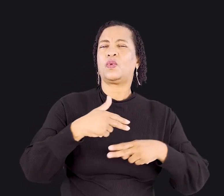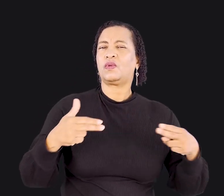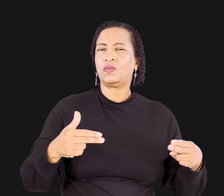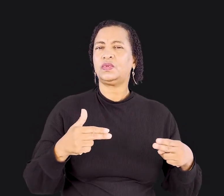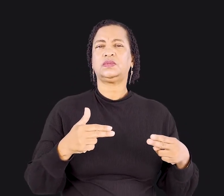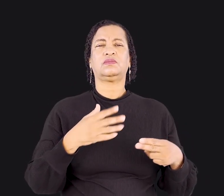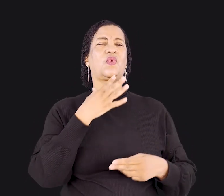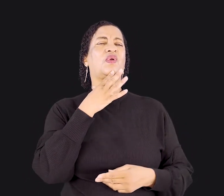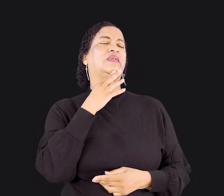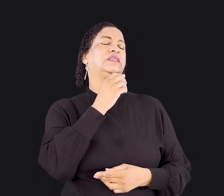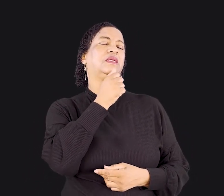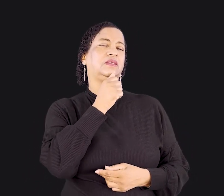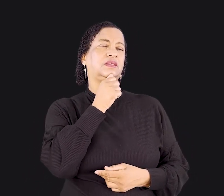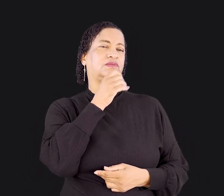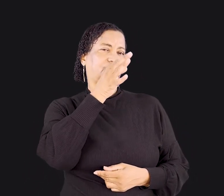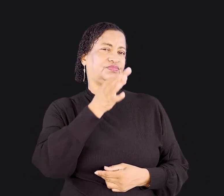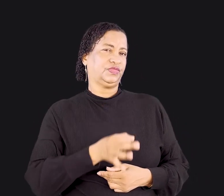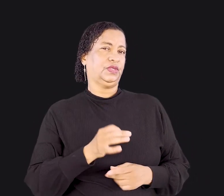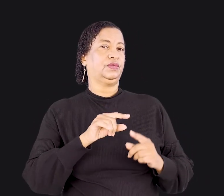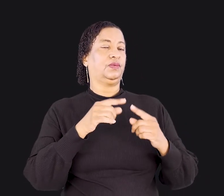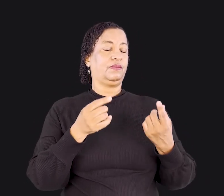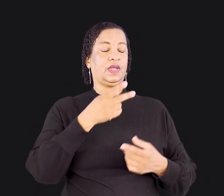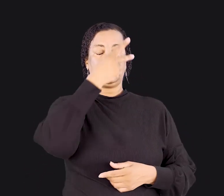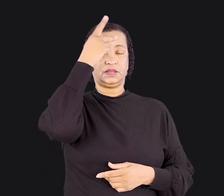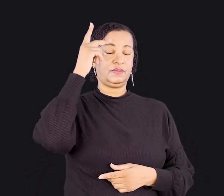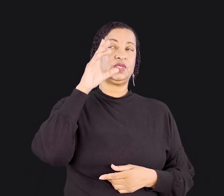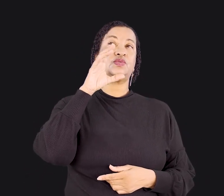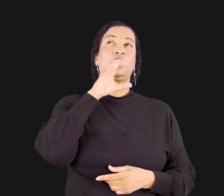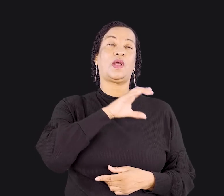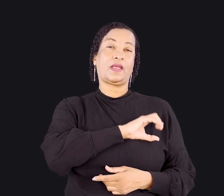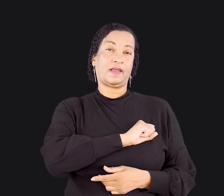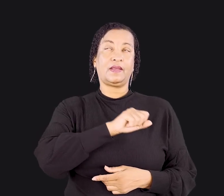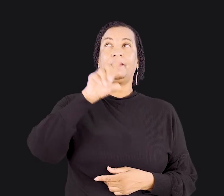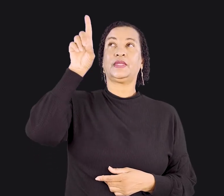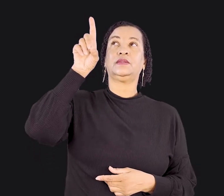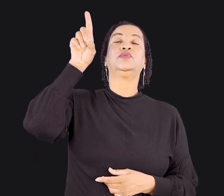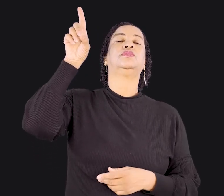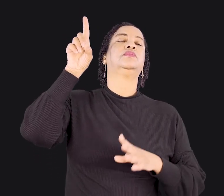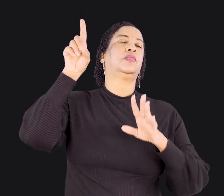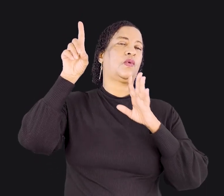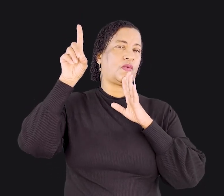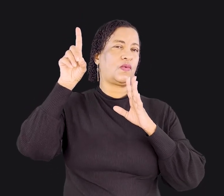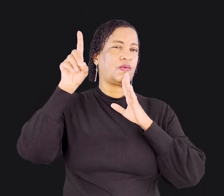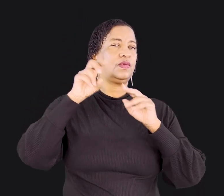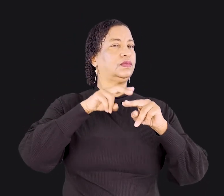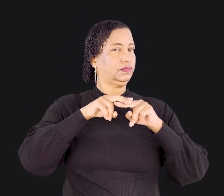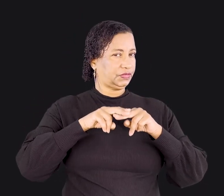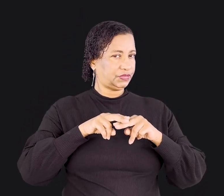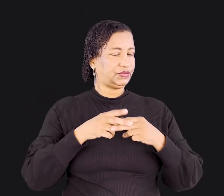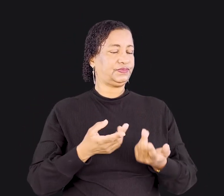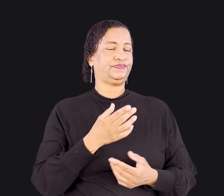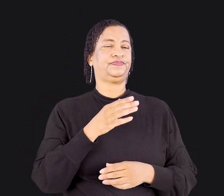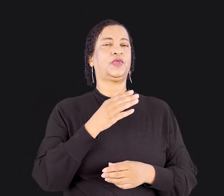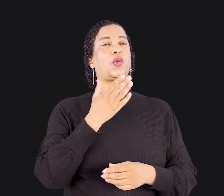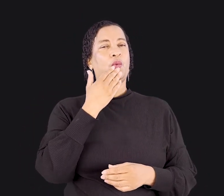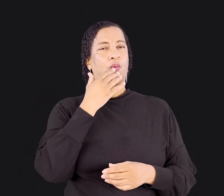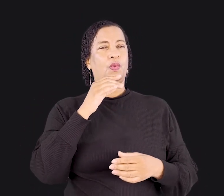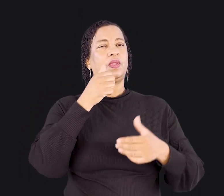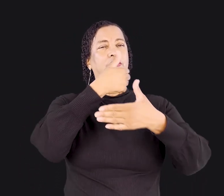conhece como deveria. Mas quem ama Deus é conhecido por Deus. Portanto, em relação ao alimento sacrificado